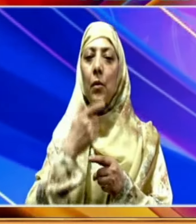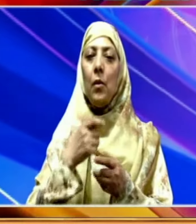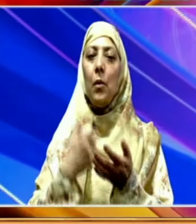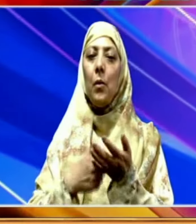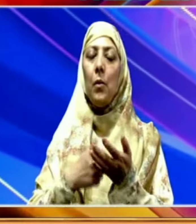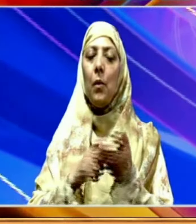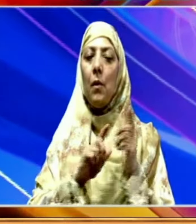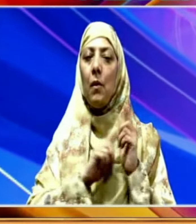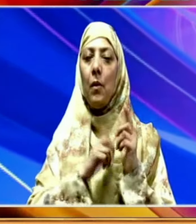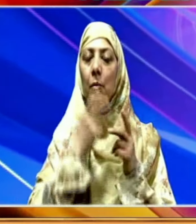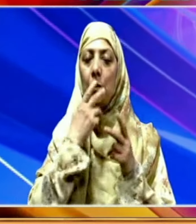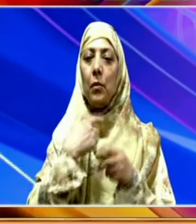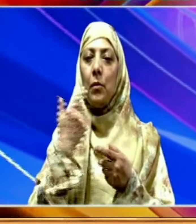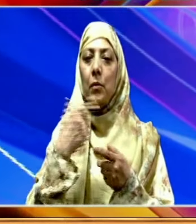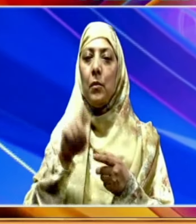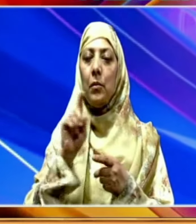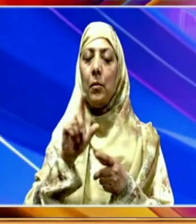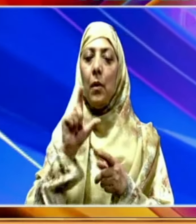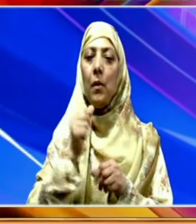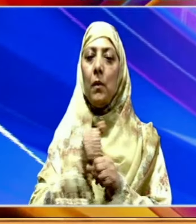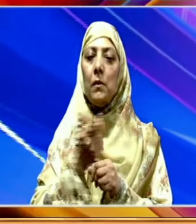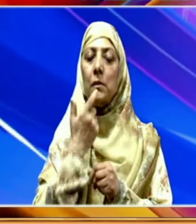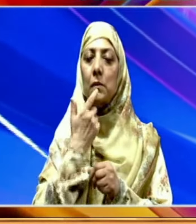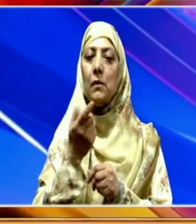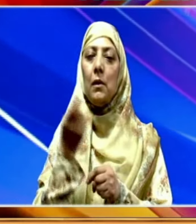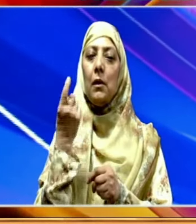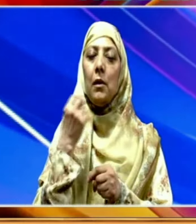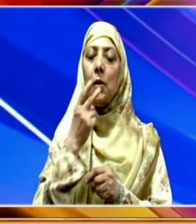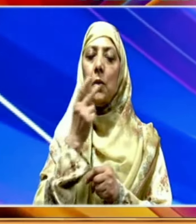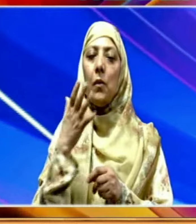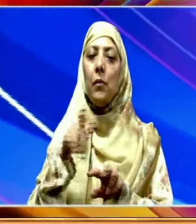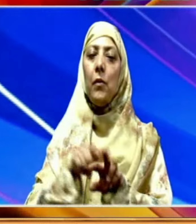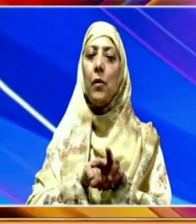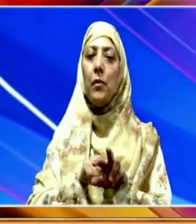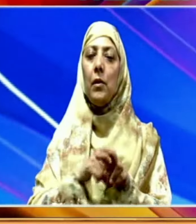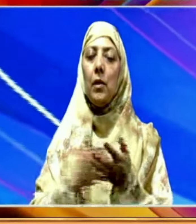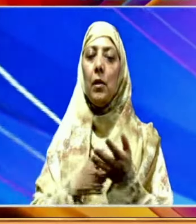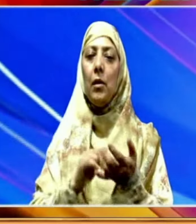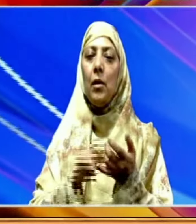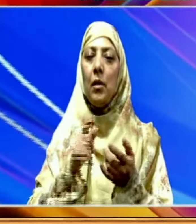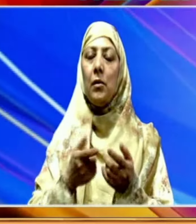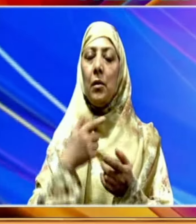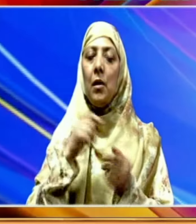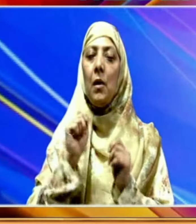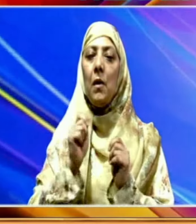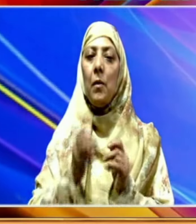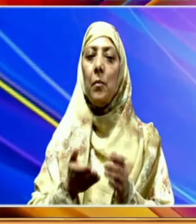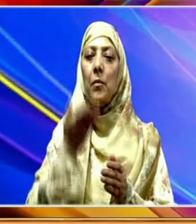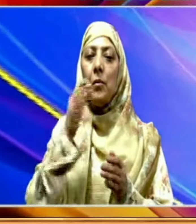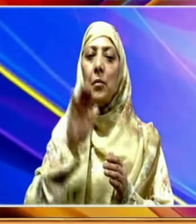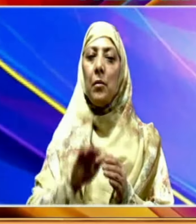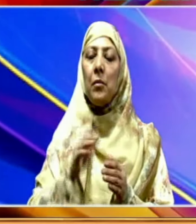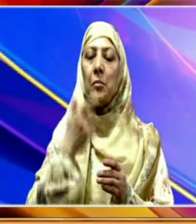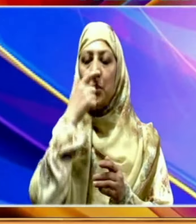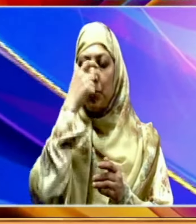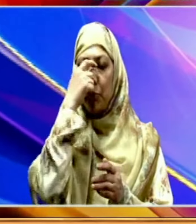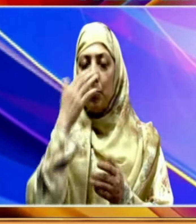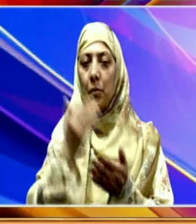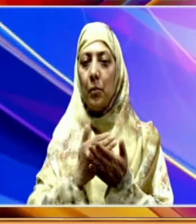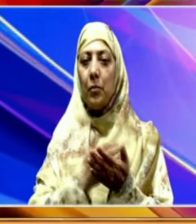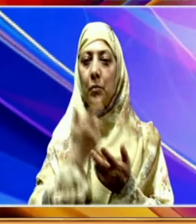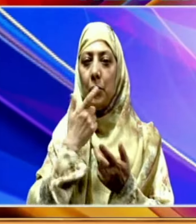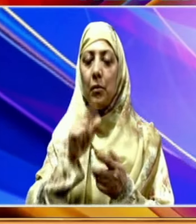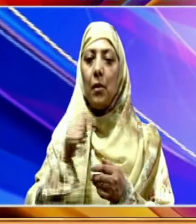حسدہ اوزائی ہوگی ال جی نے کہا کہ پچھلے پچیس برسوں میں ملک نے کافی اتار چڑھاو دیکھے ہیں اور ان سے نکل کر بھارت اب